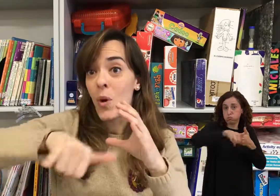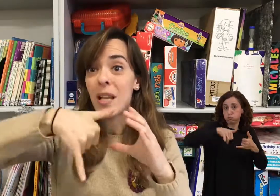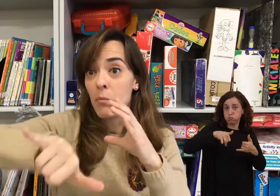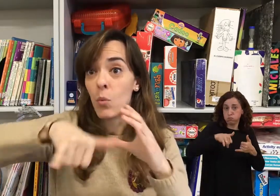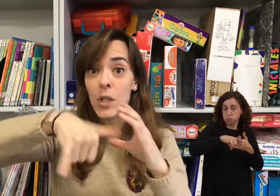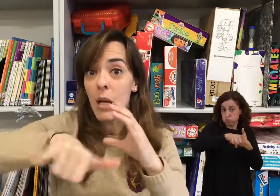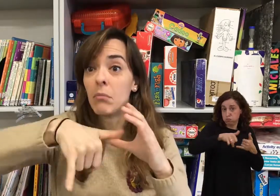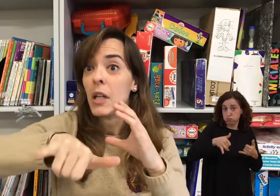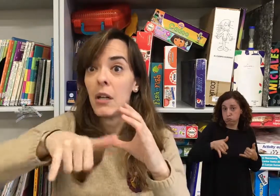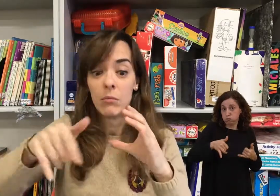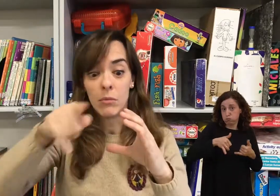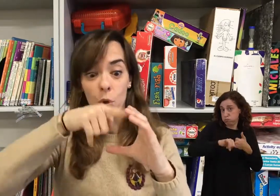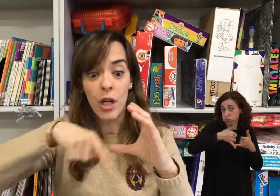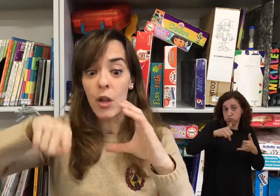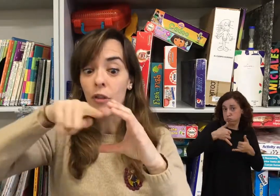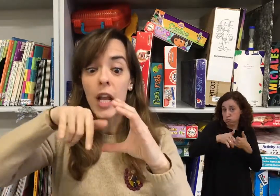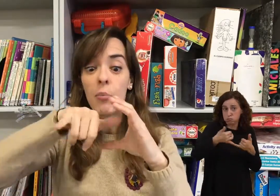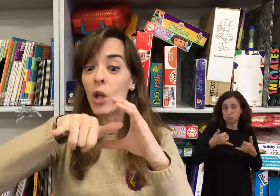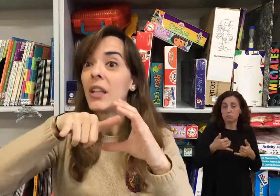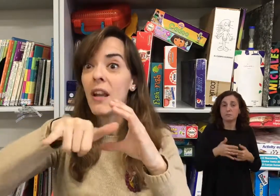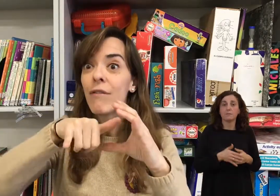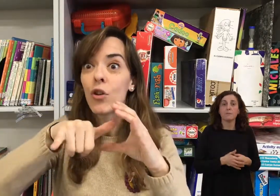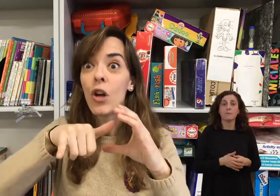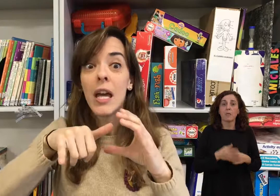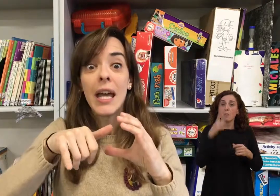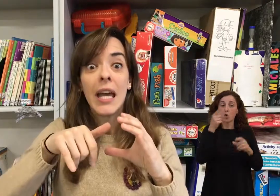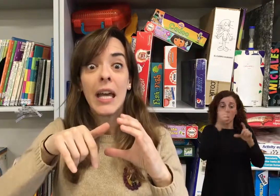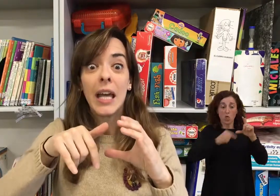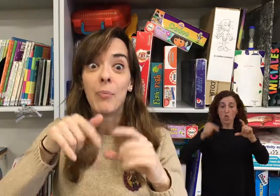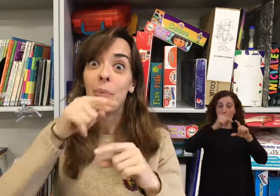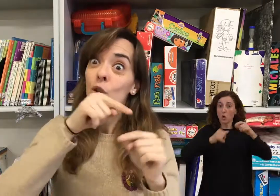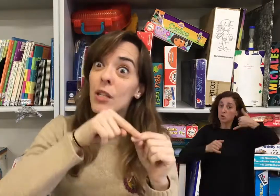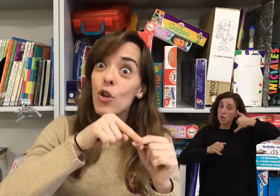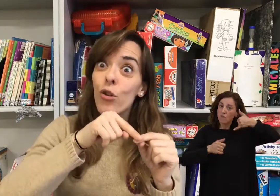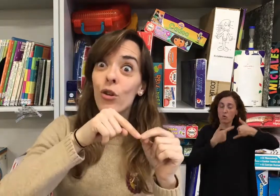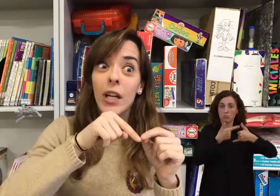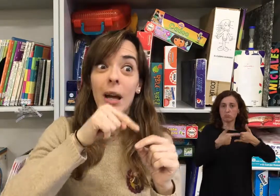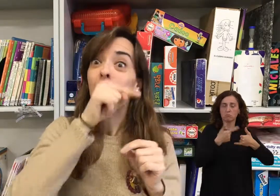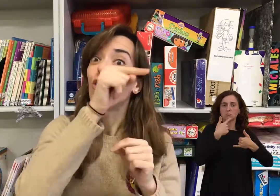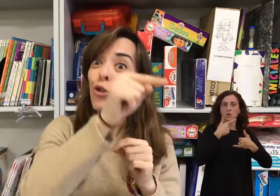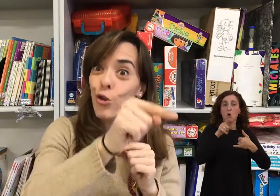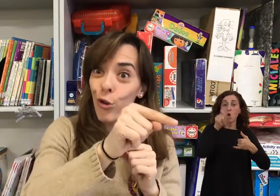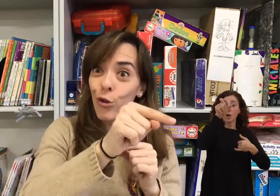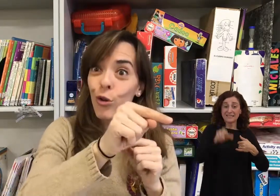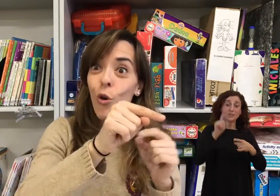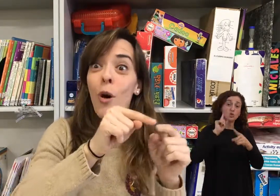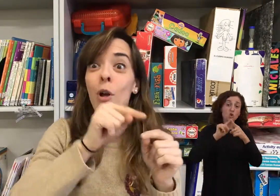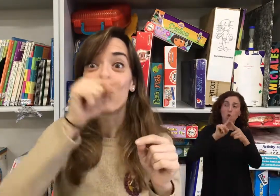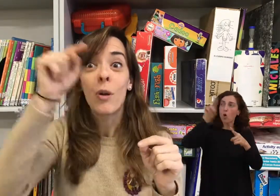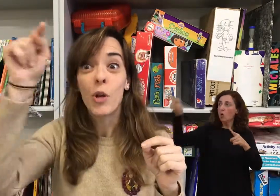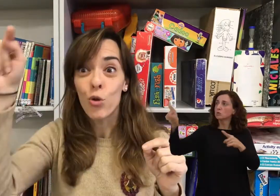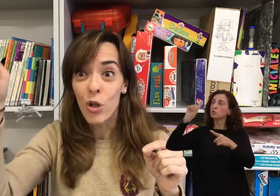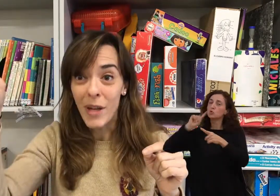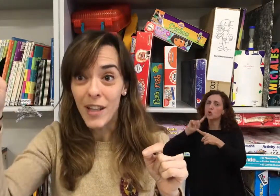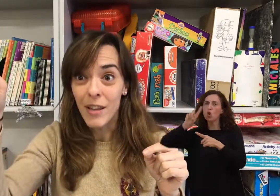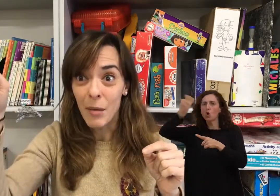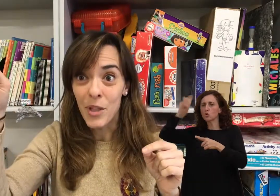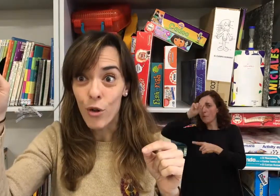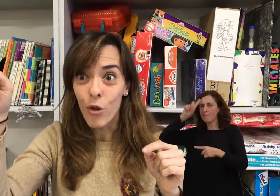WhatsApp, por el redondel, por el teléfono, pero ese sordo habla con otro sordo, o habla con un amigo suyo de Madrid, también sordo,